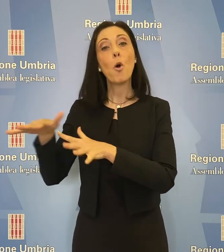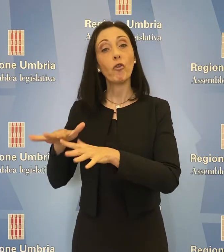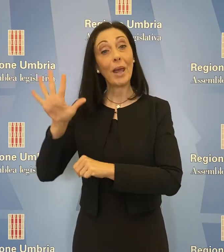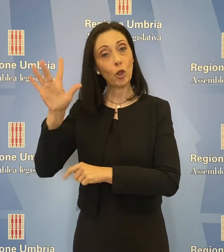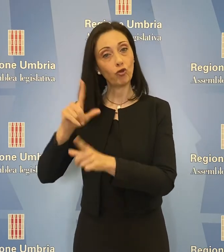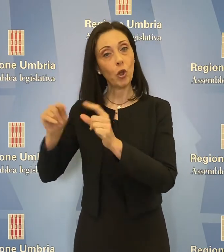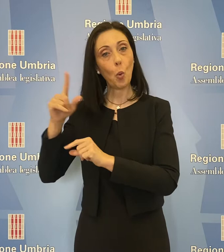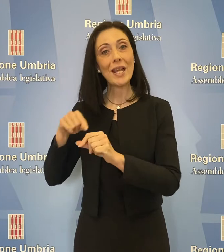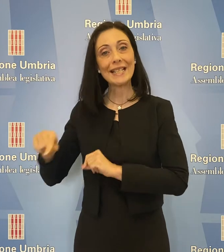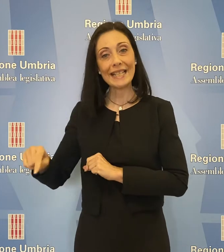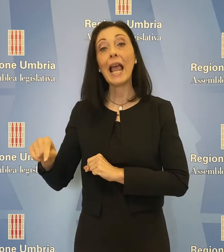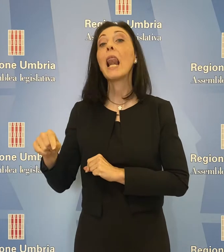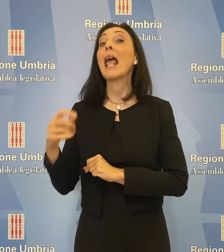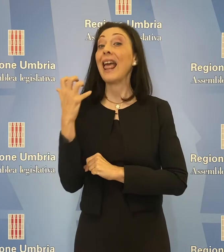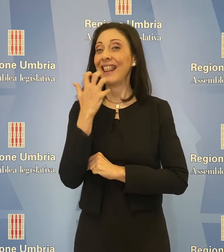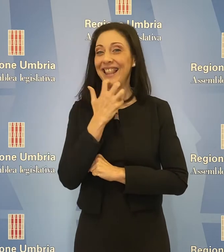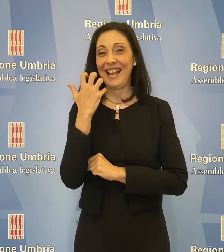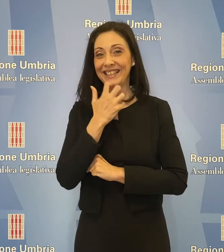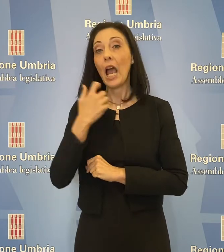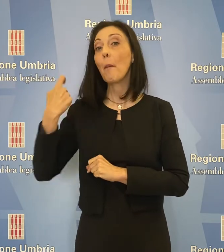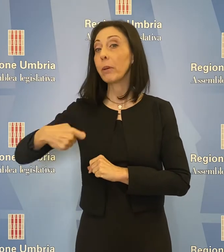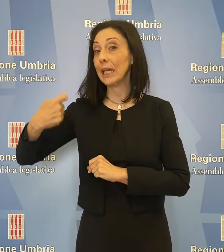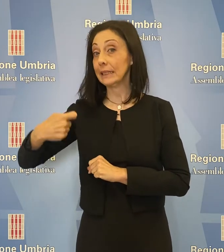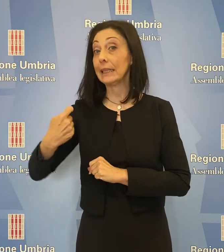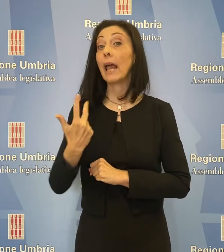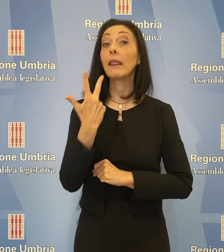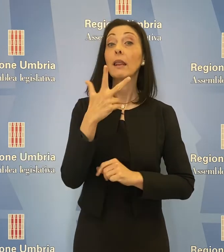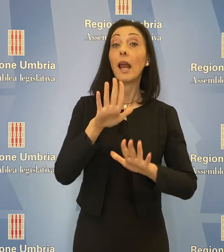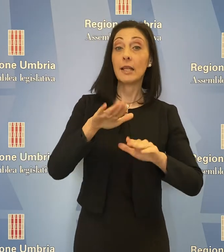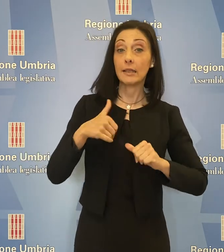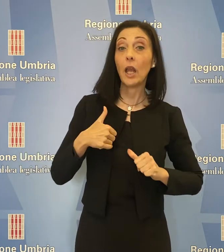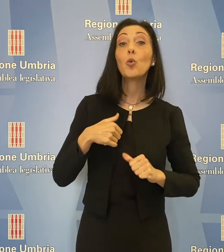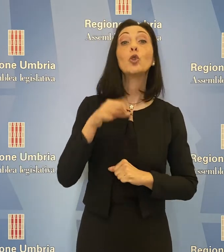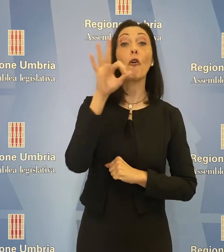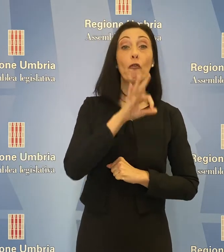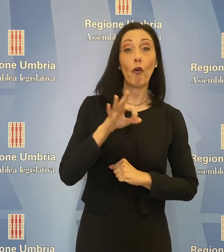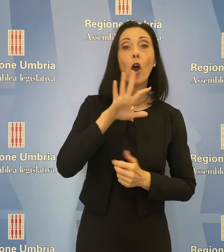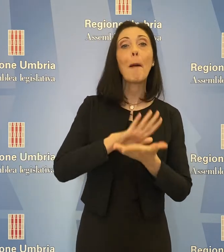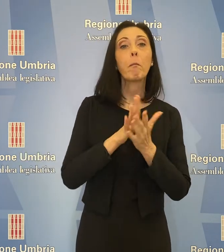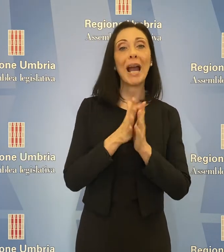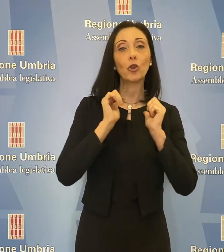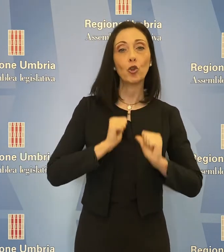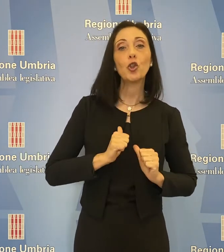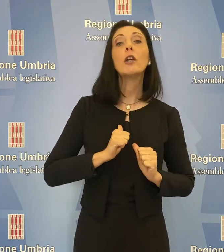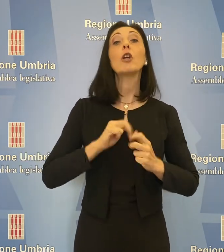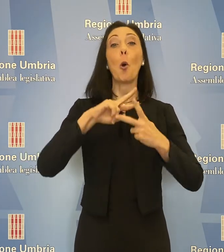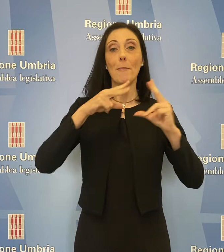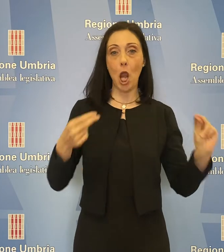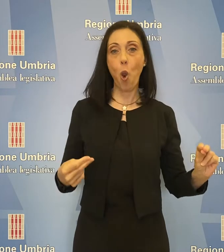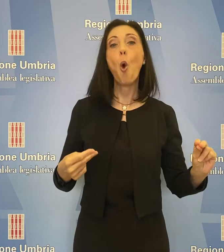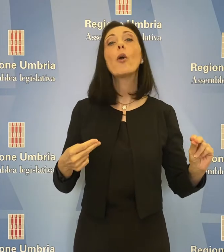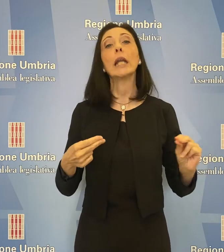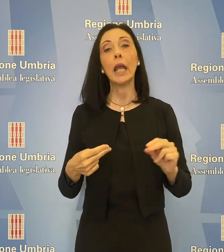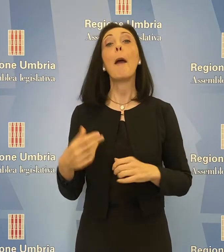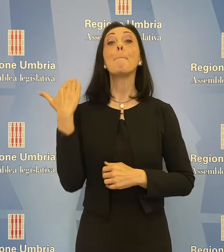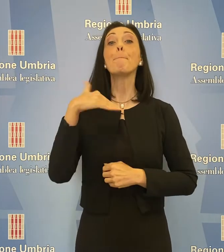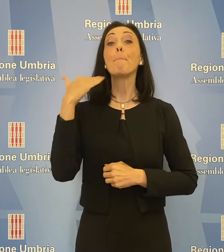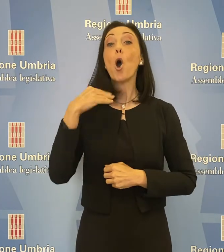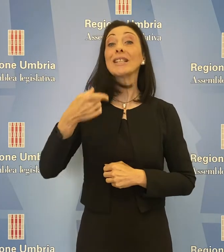5 Stelle, De Sei Presidente e tre assenuti, Fora, Patto Civico, Meloni e Porzi del PD, ha approvato